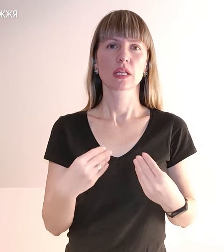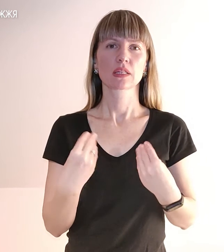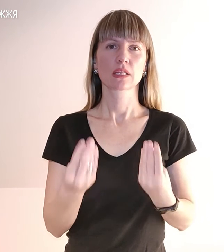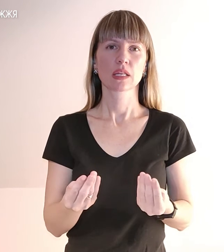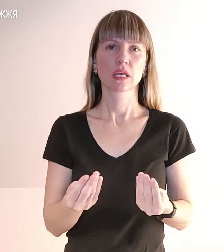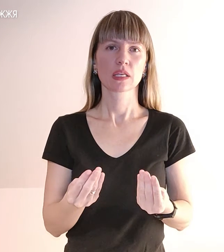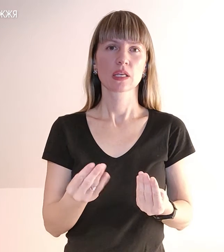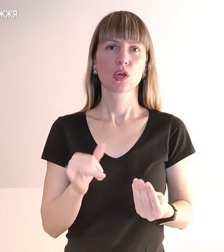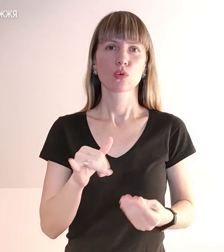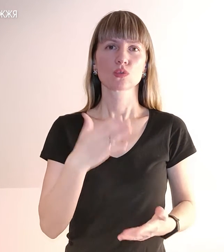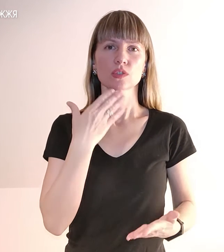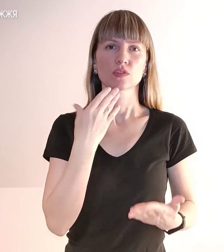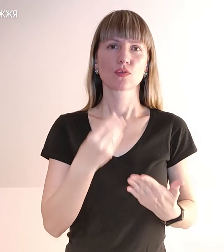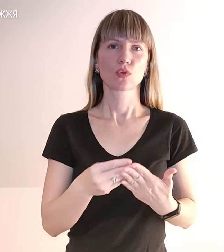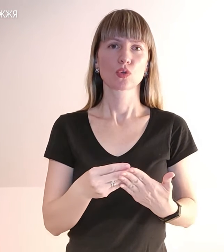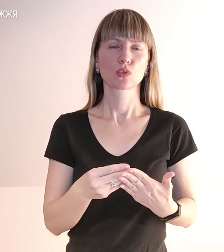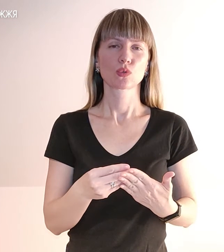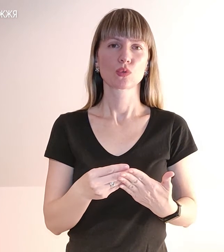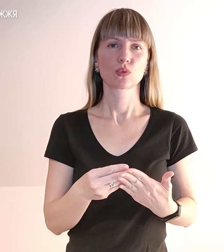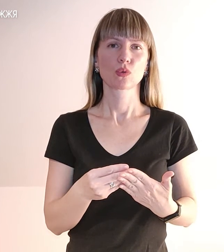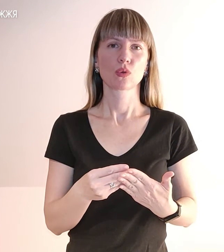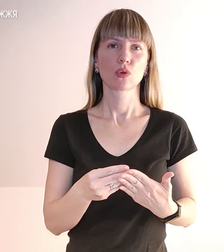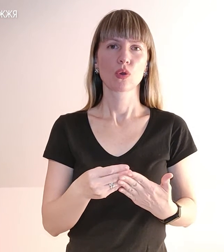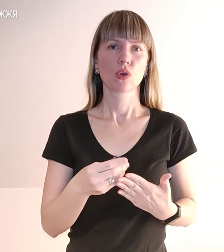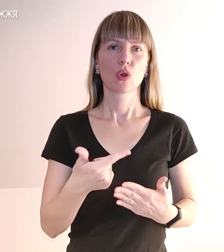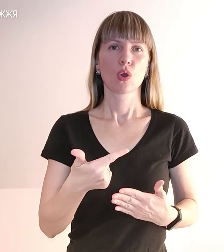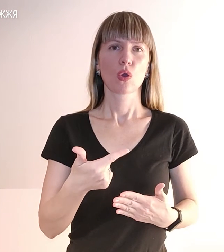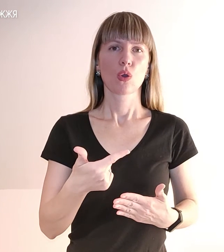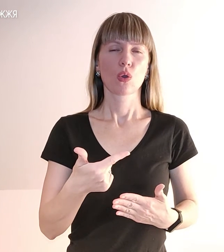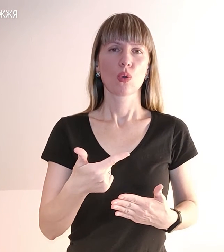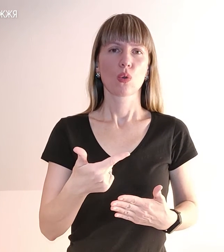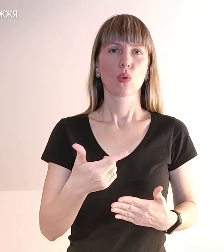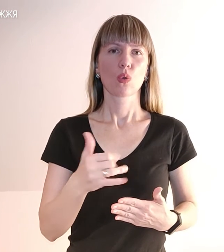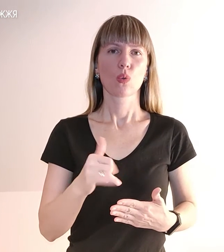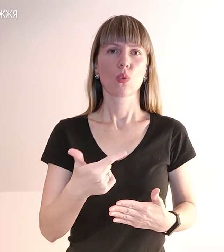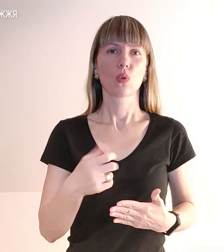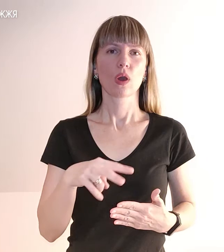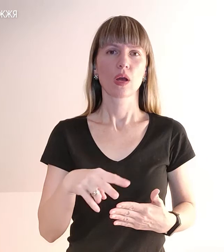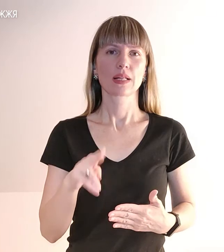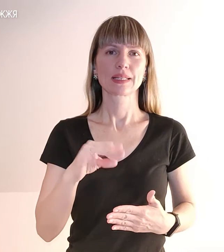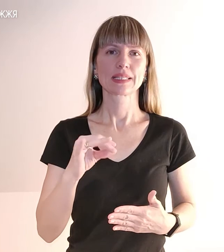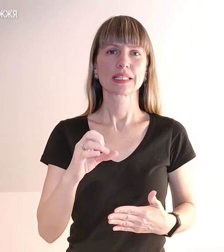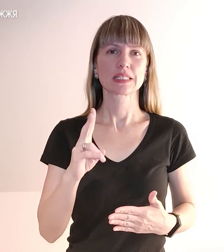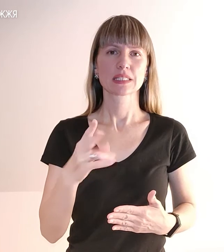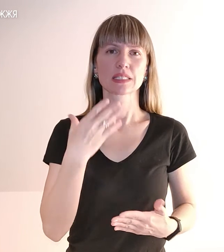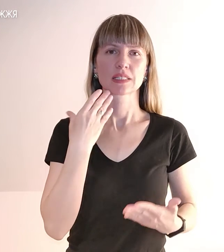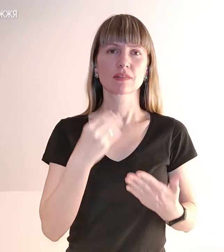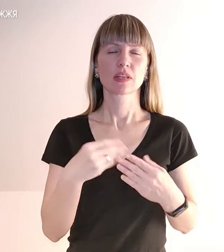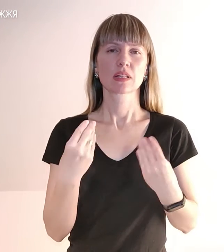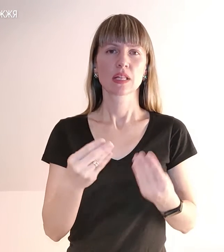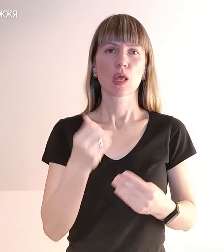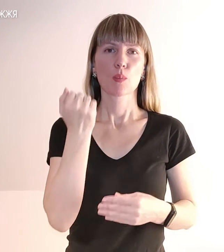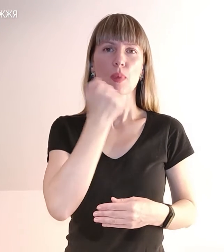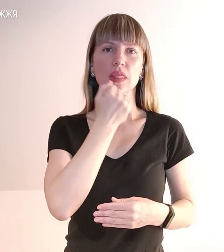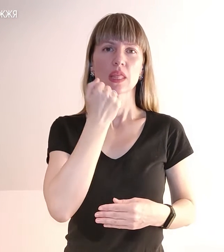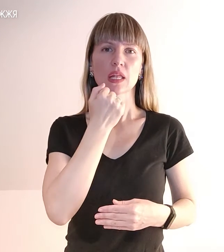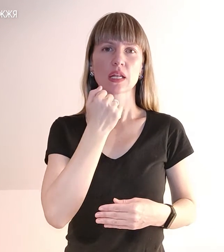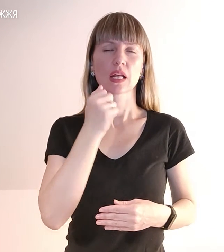на Google диск свій, виставляє матеріали заняття,